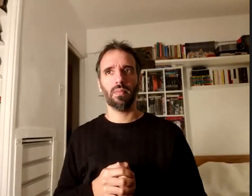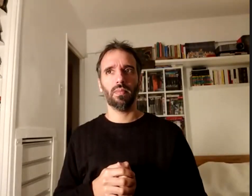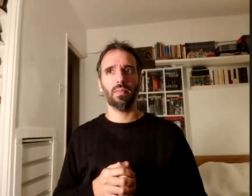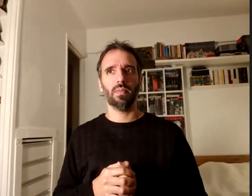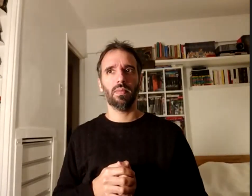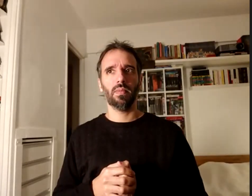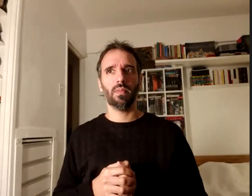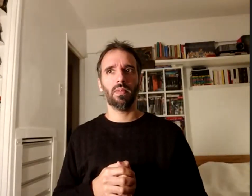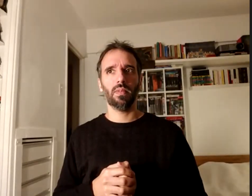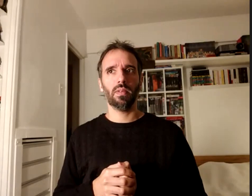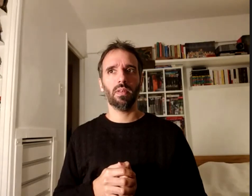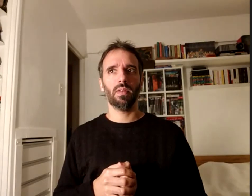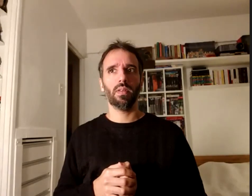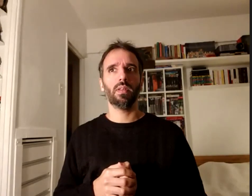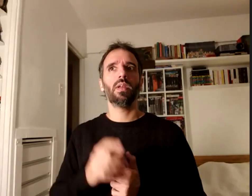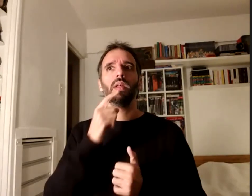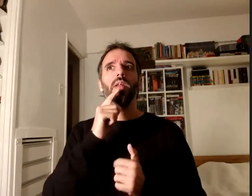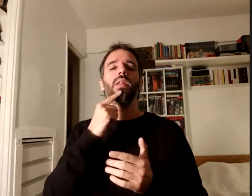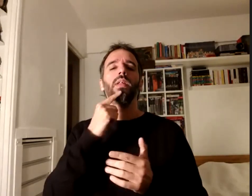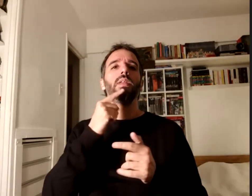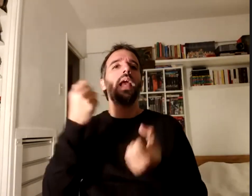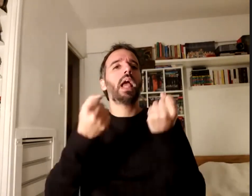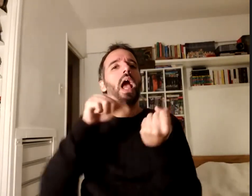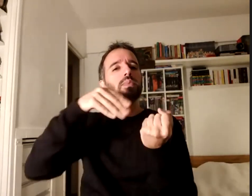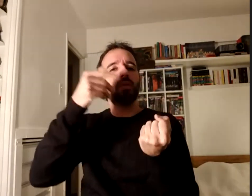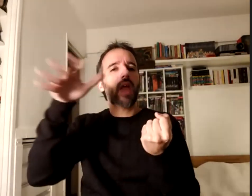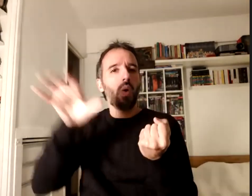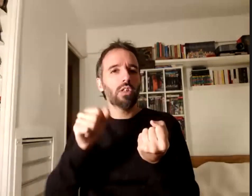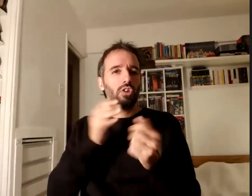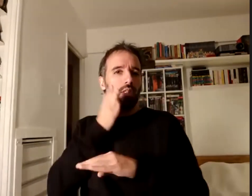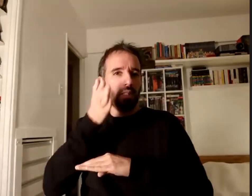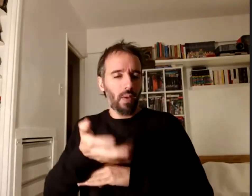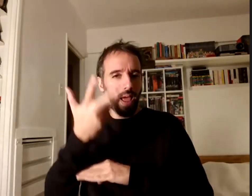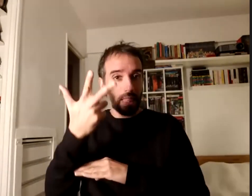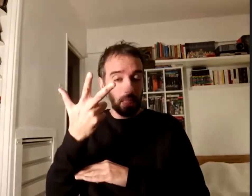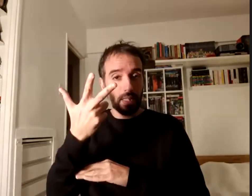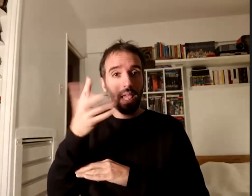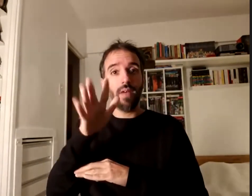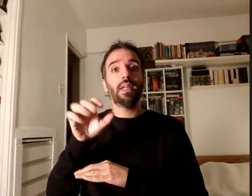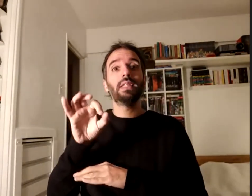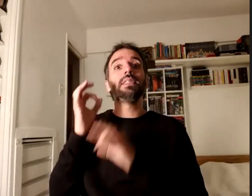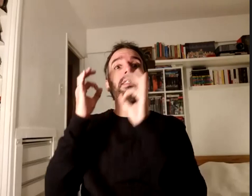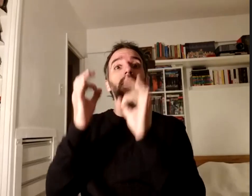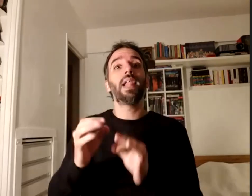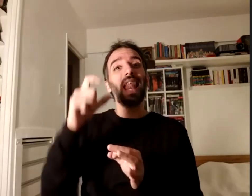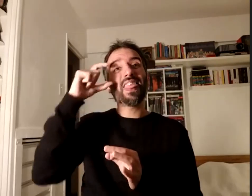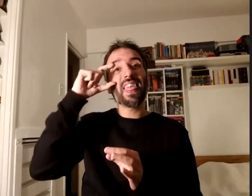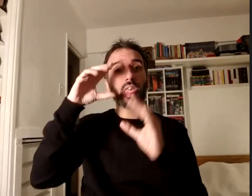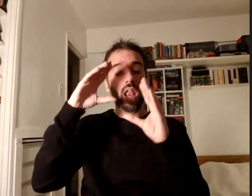cuando me venían a buscar yo entraba a las 3 y a veces venían a las 10 de la noche el docente no